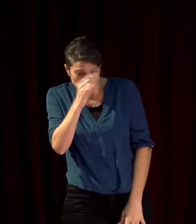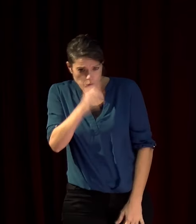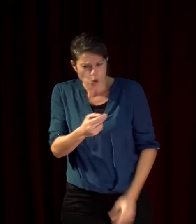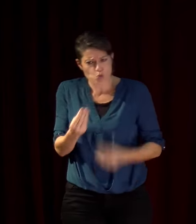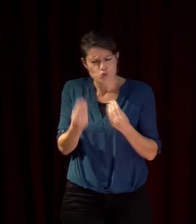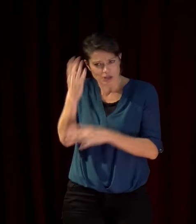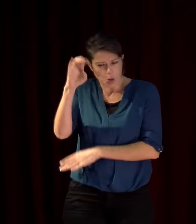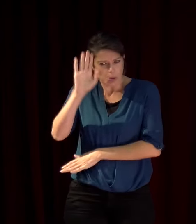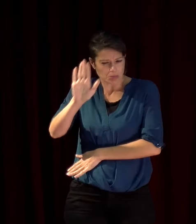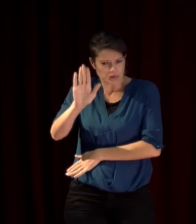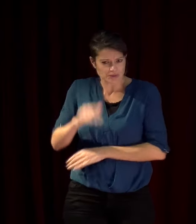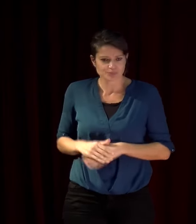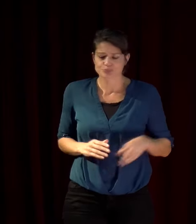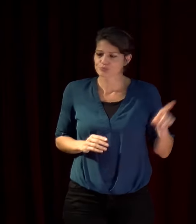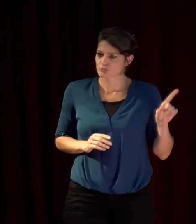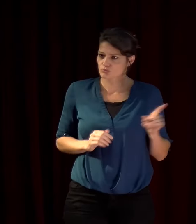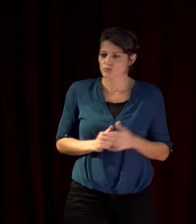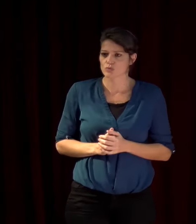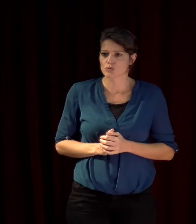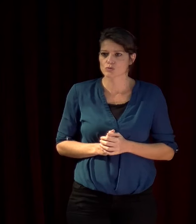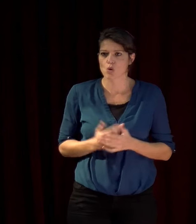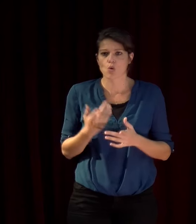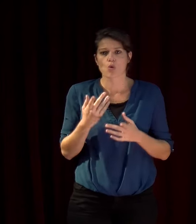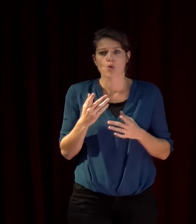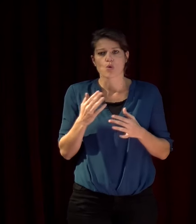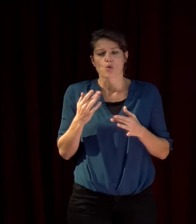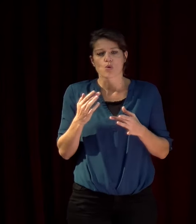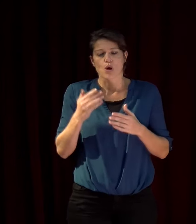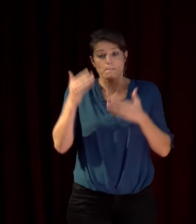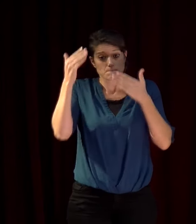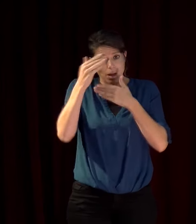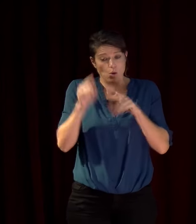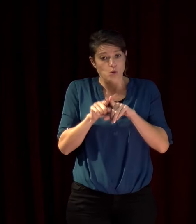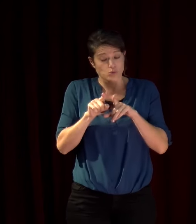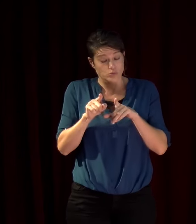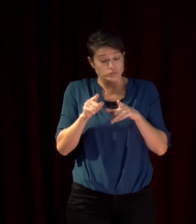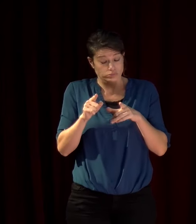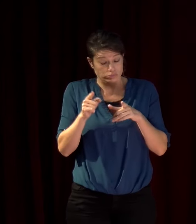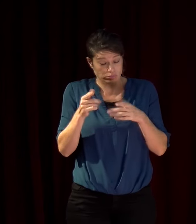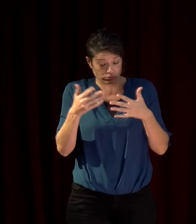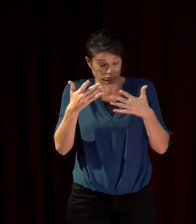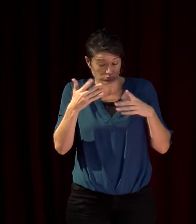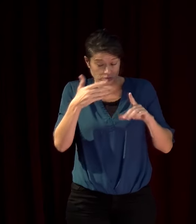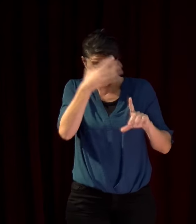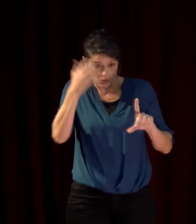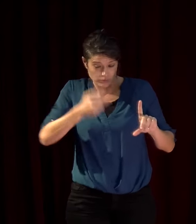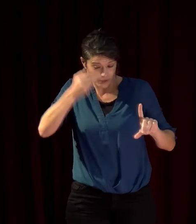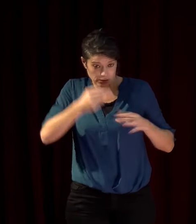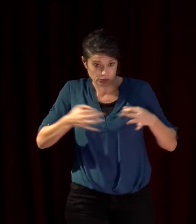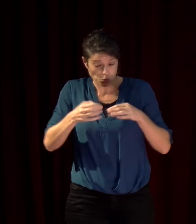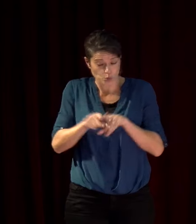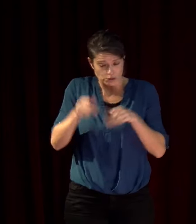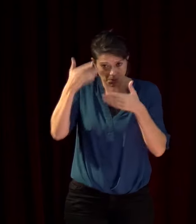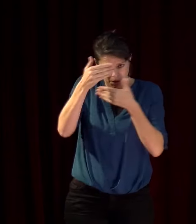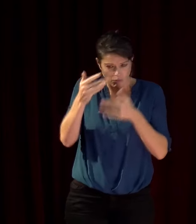particulier mais le Maghreb en général ce sont des pays qui ont d'abord une culture très ancienne mais qui